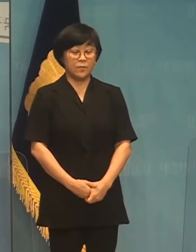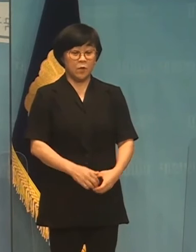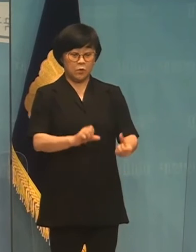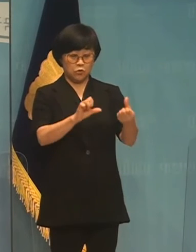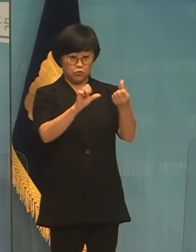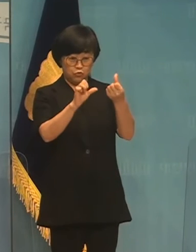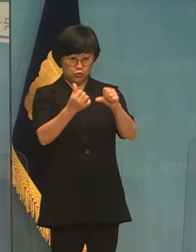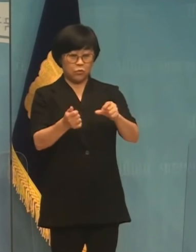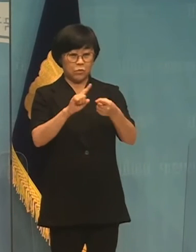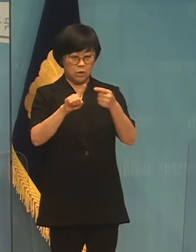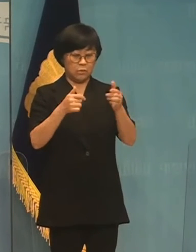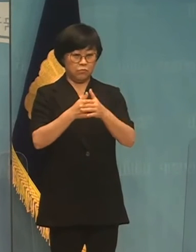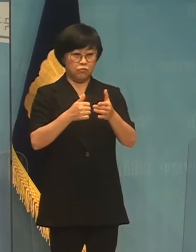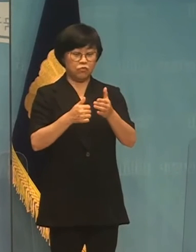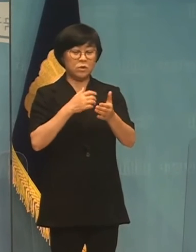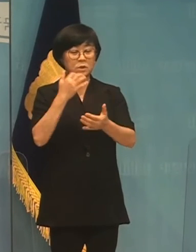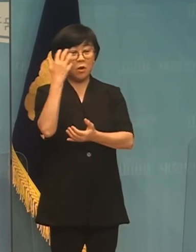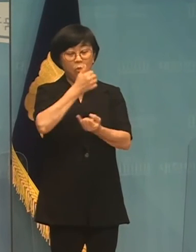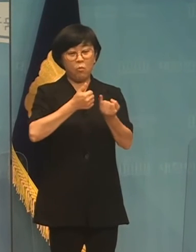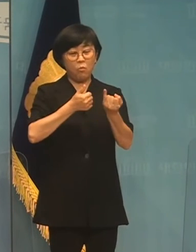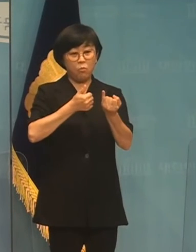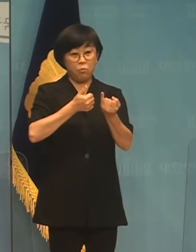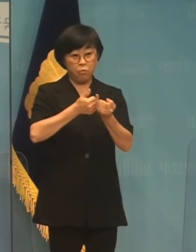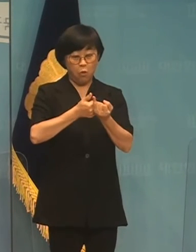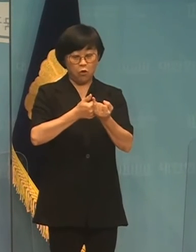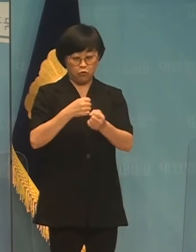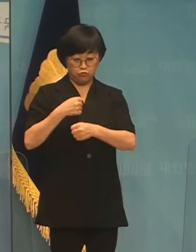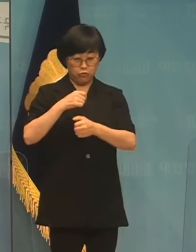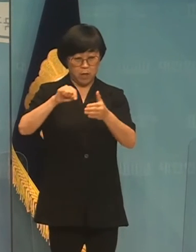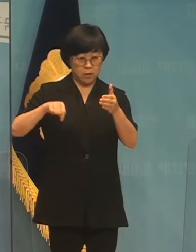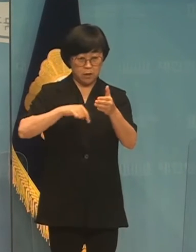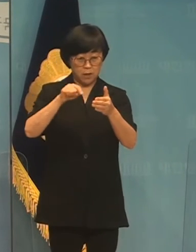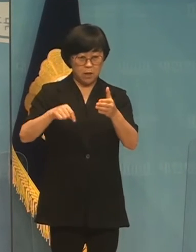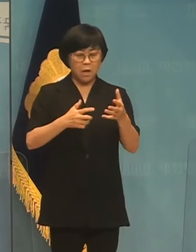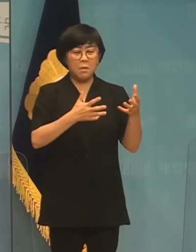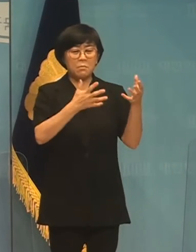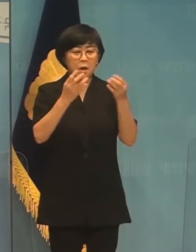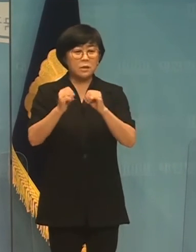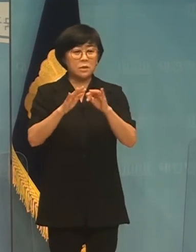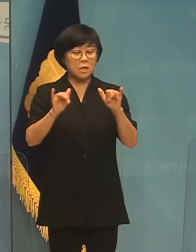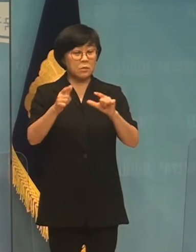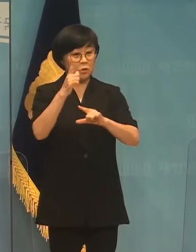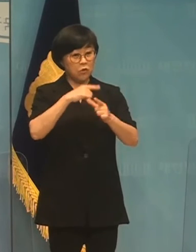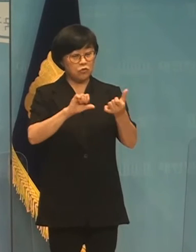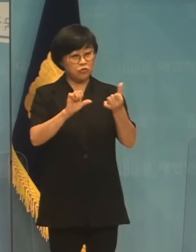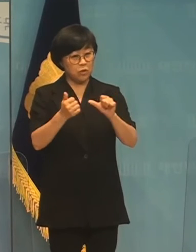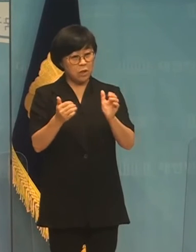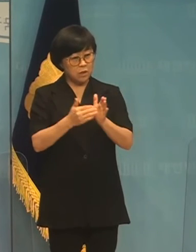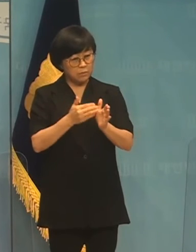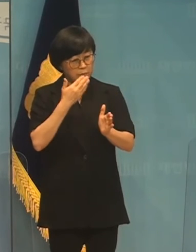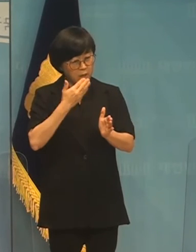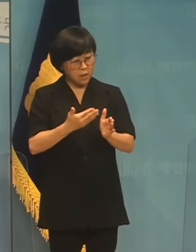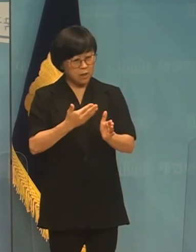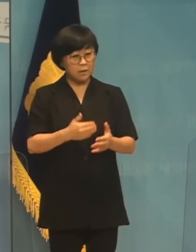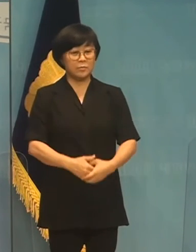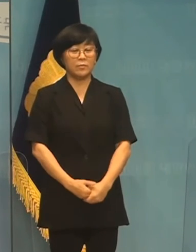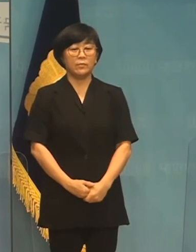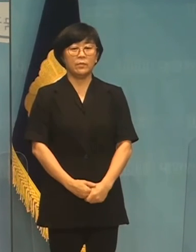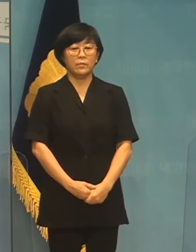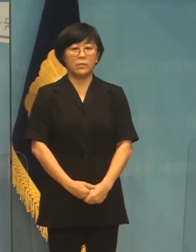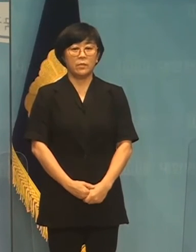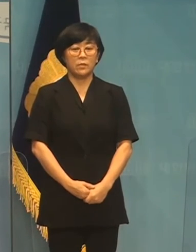죽음을 부르는 군속폭력 도대체 얼마나 많은 군인이 더 시생을 실어야 한 것입니까?